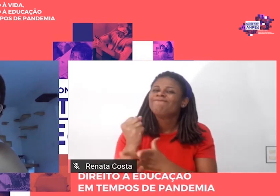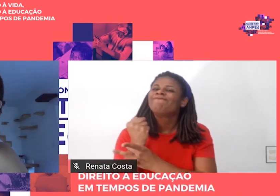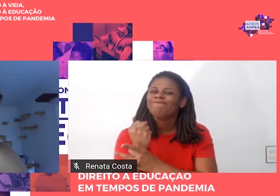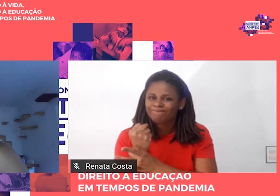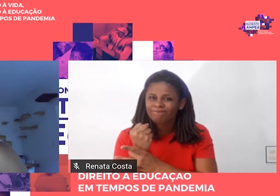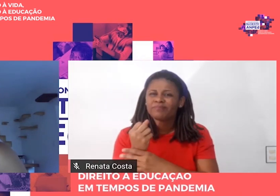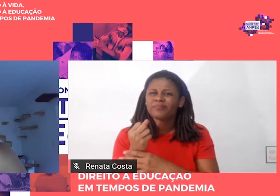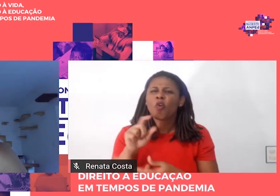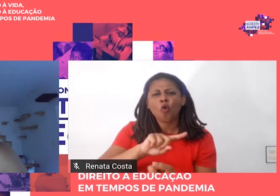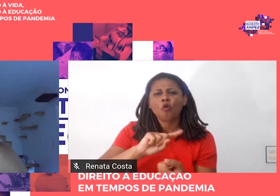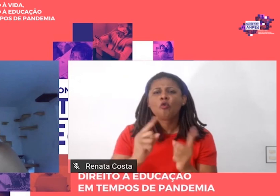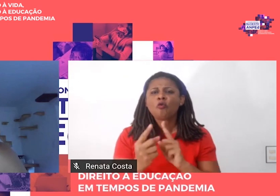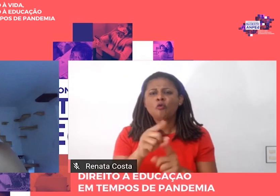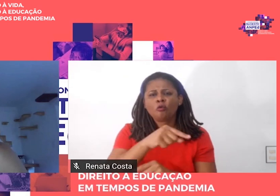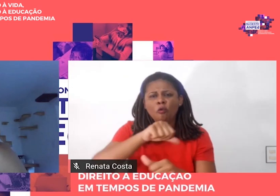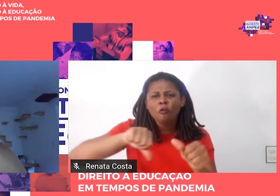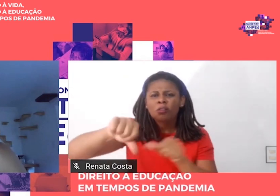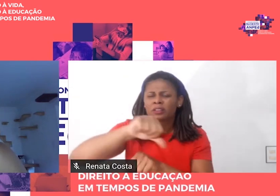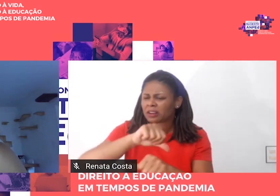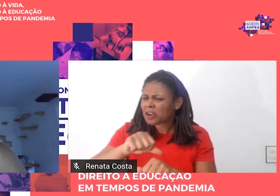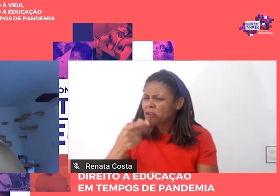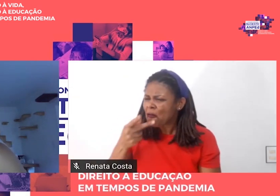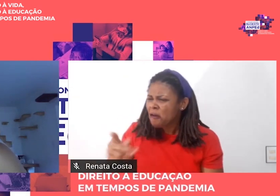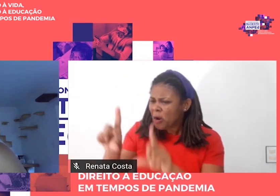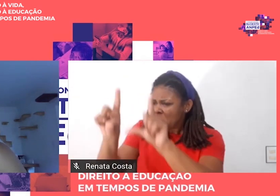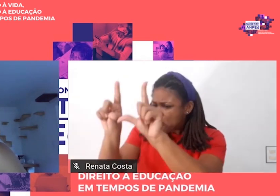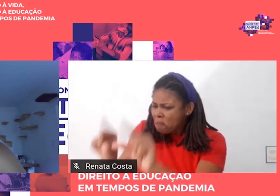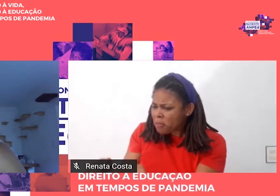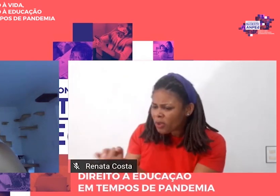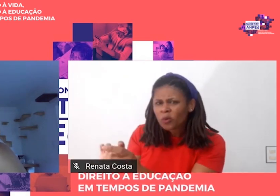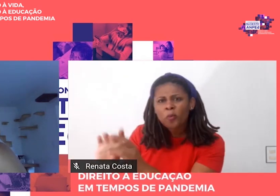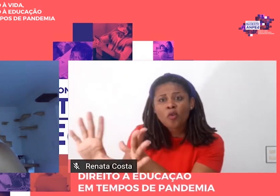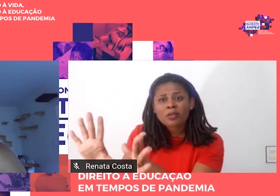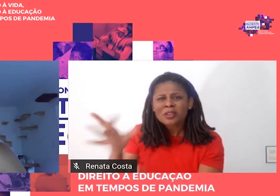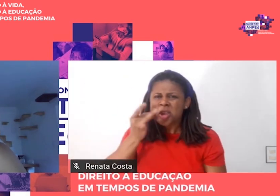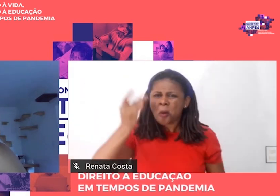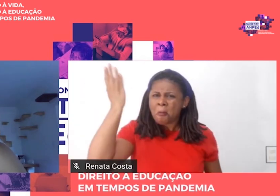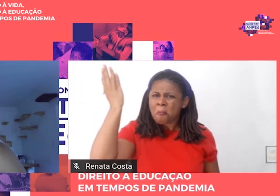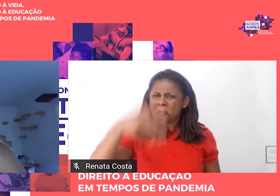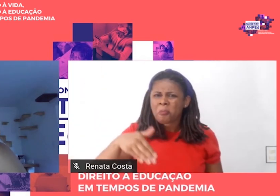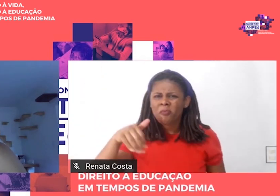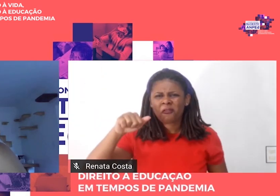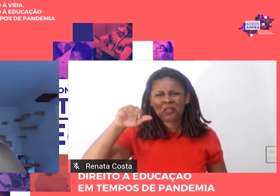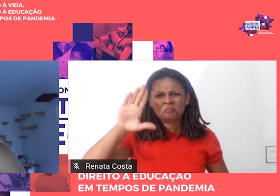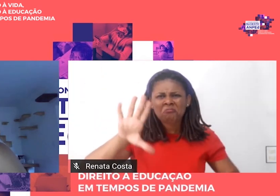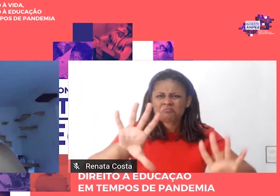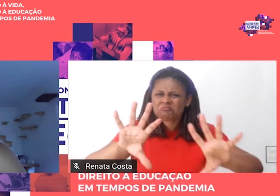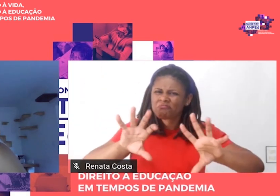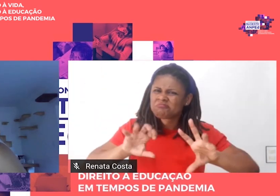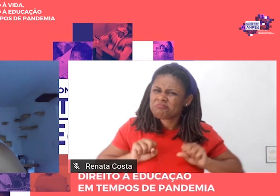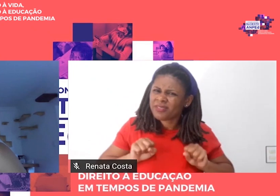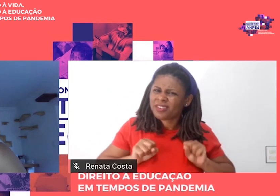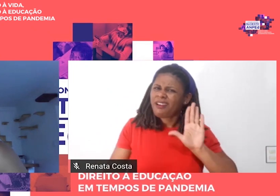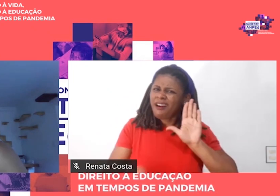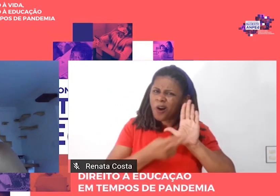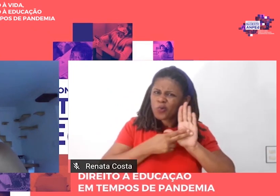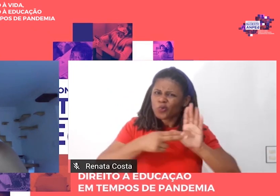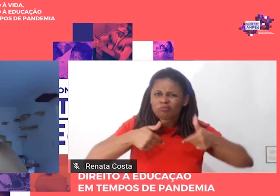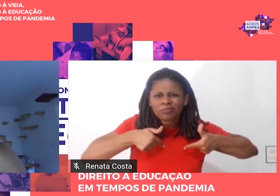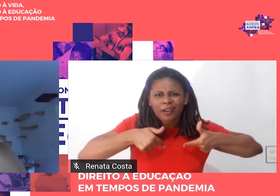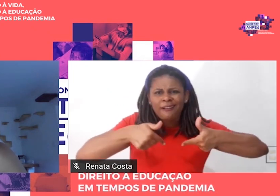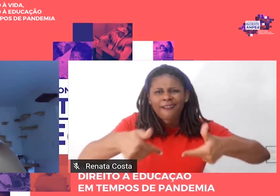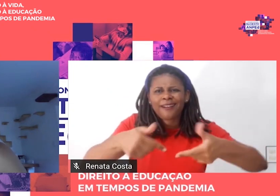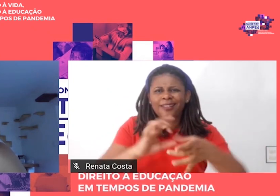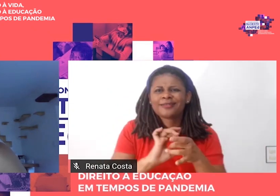democracia, mais a escola esteve articulada com a construção de uma ordem democrática. a